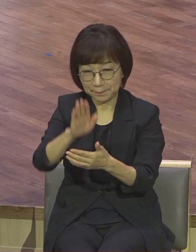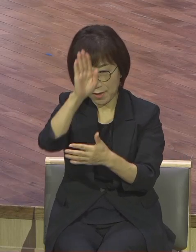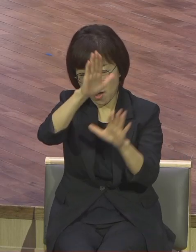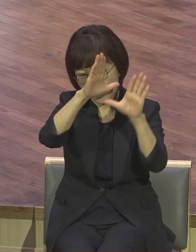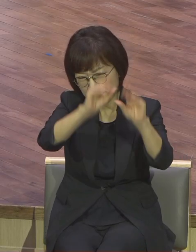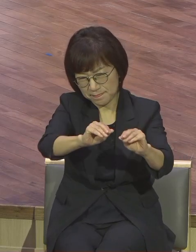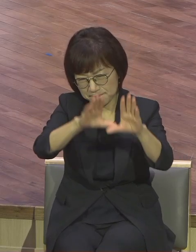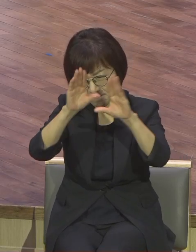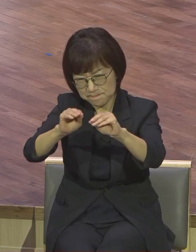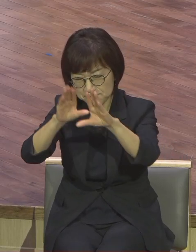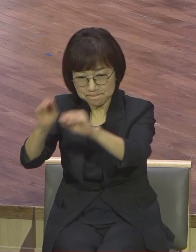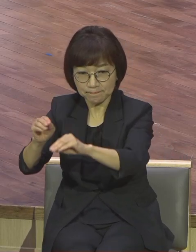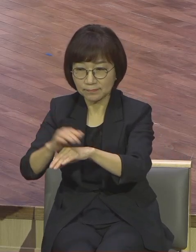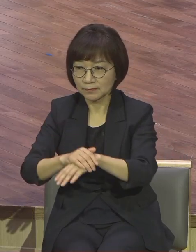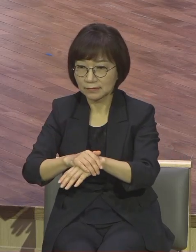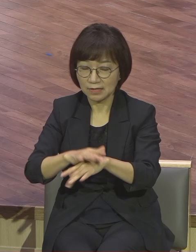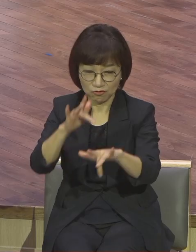가능케 했던 원천이 뭐냐